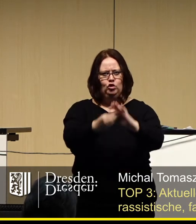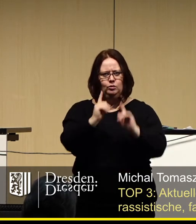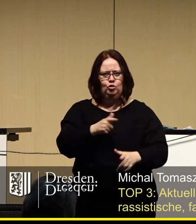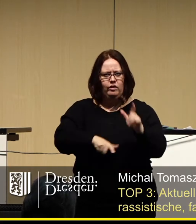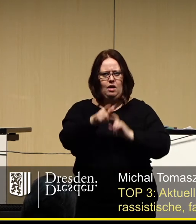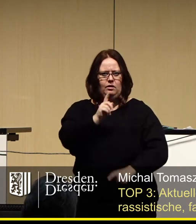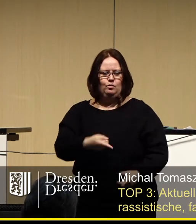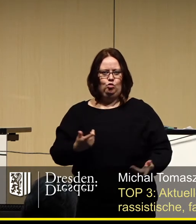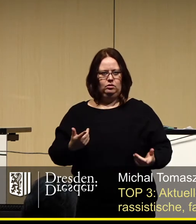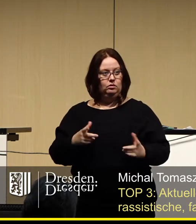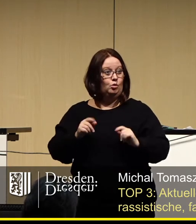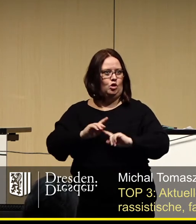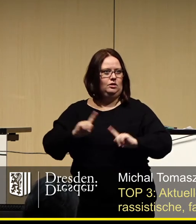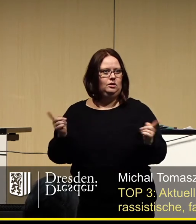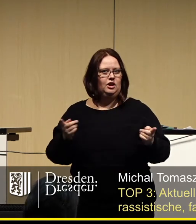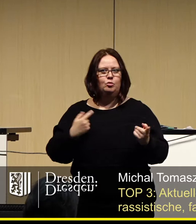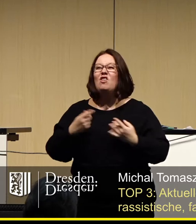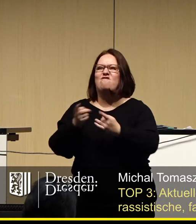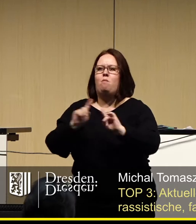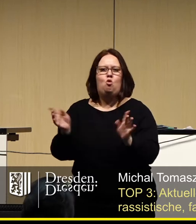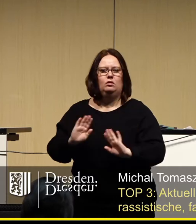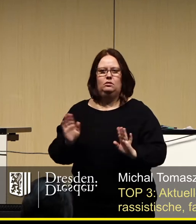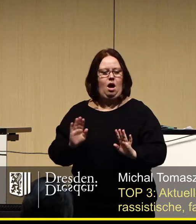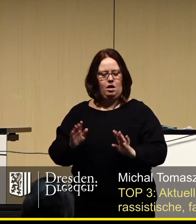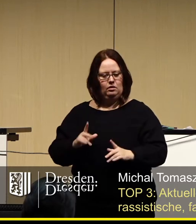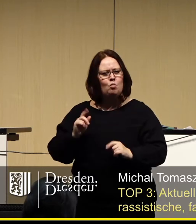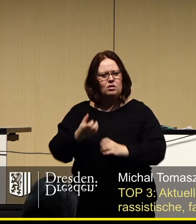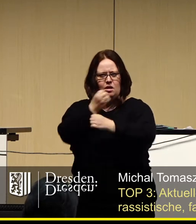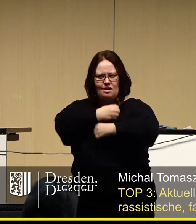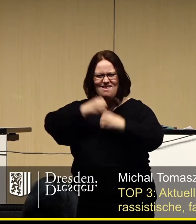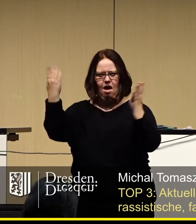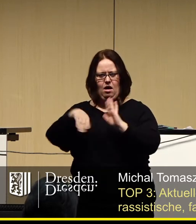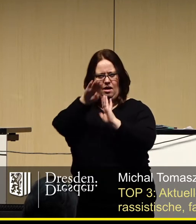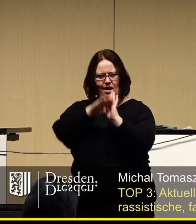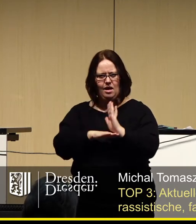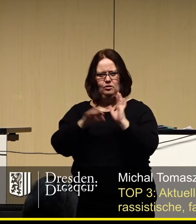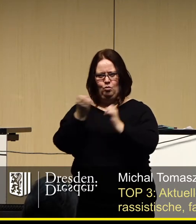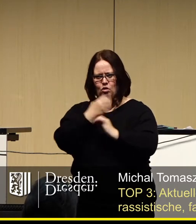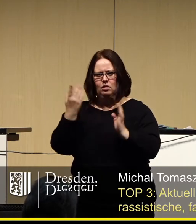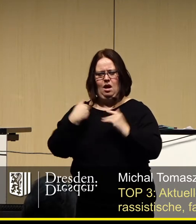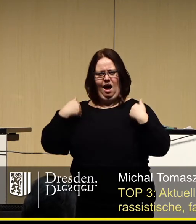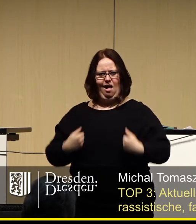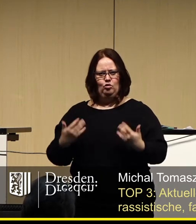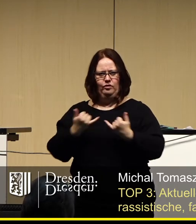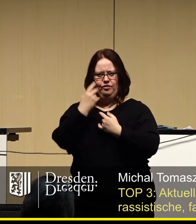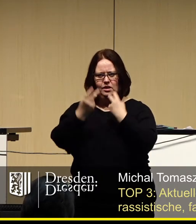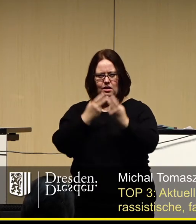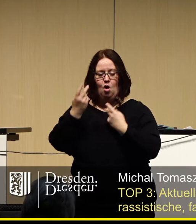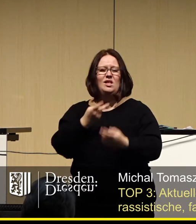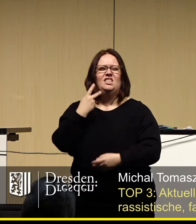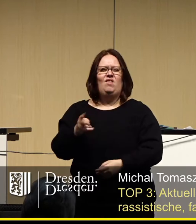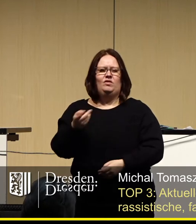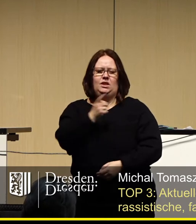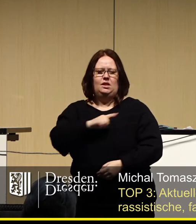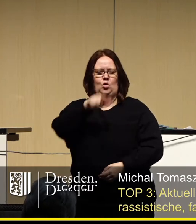verteidigen. Es geht also nicht um Verbote. Es geht um eine klare, lesbare, eindeutige Haltung. 22